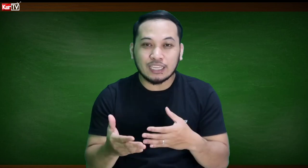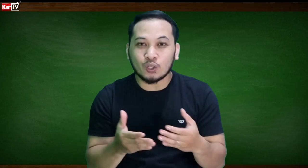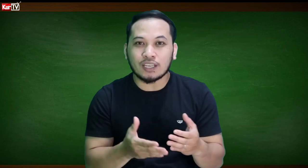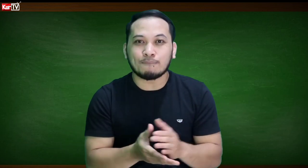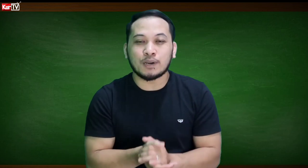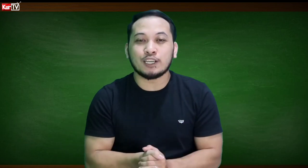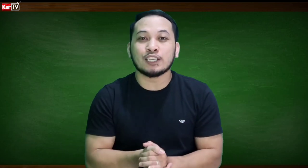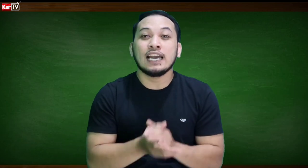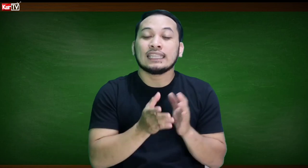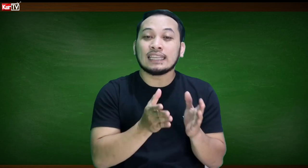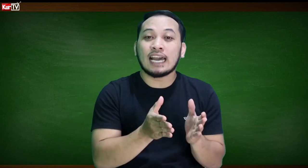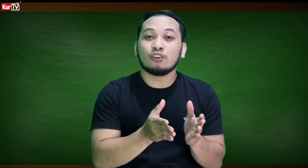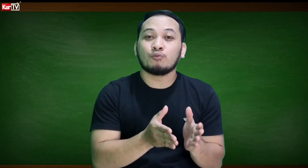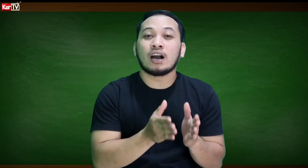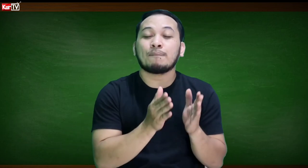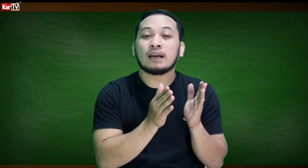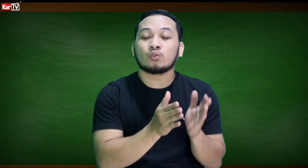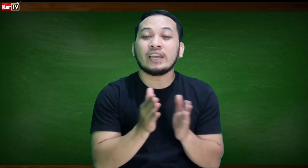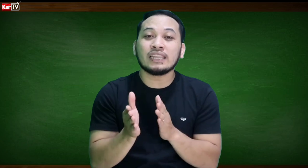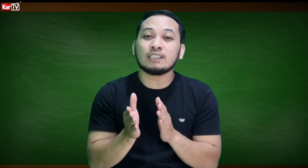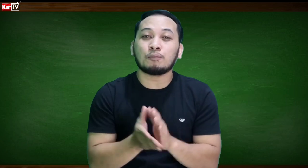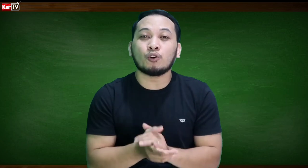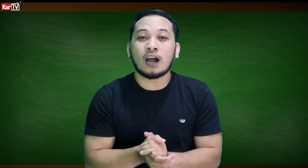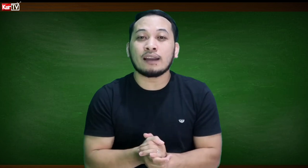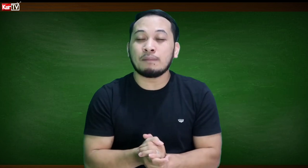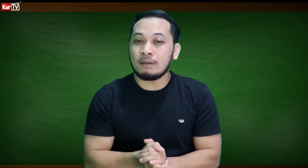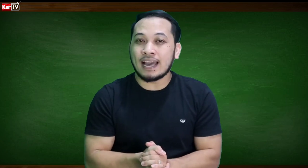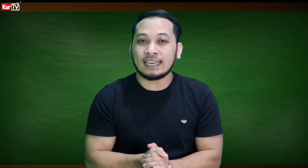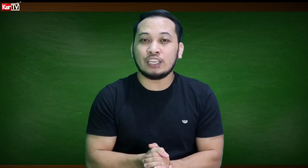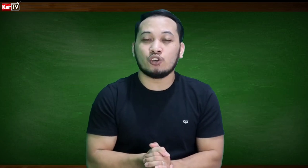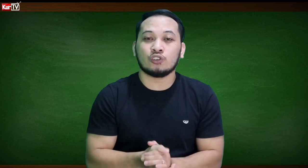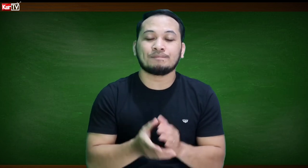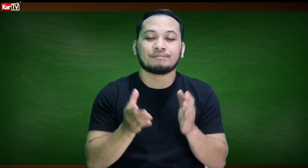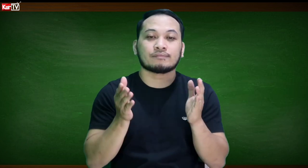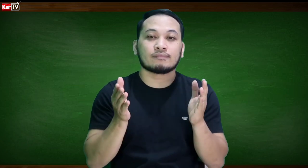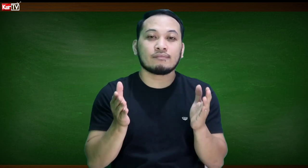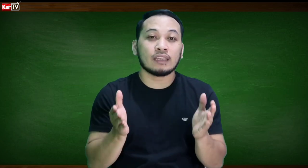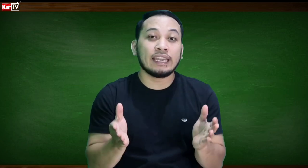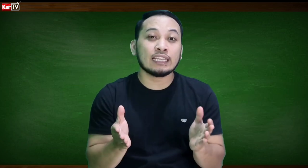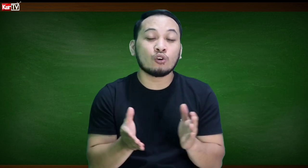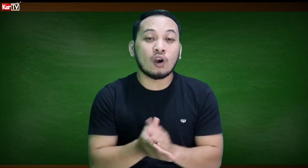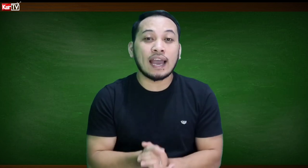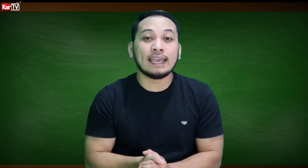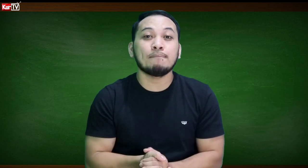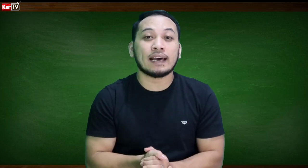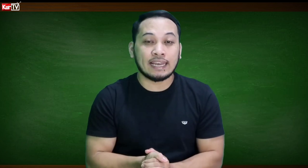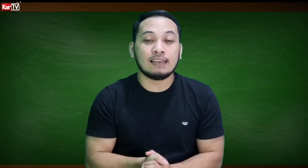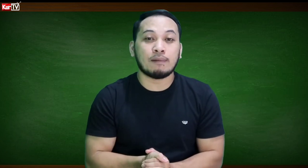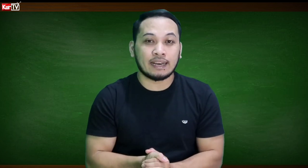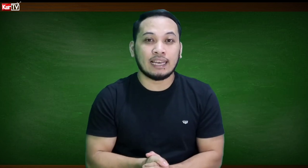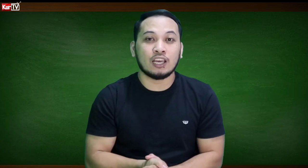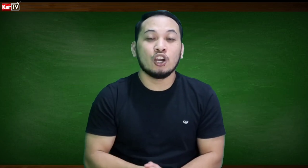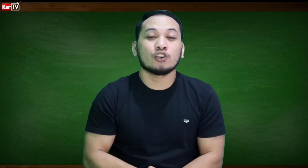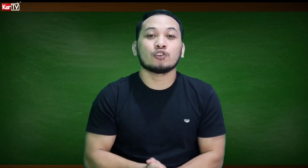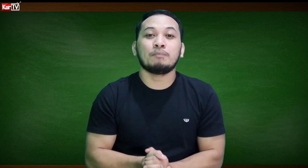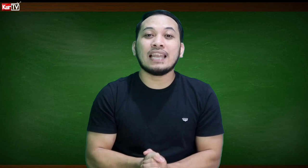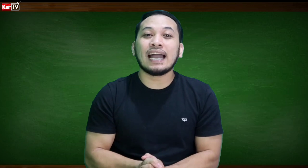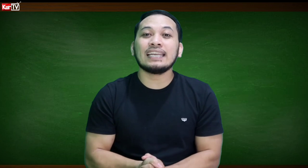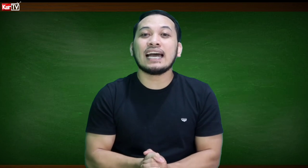ganitong numbers, tandaan nyo po ha, kapag 20s po ang bibilang ninyo, ito ay baril-baril. So, bilangin